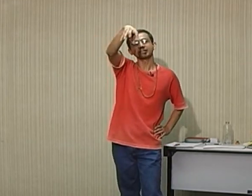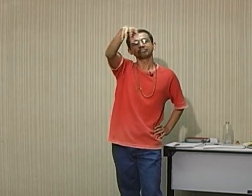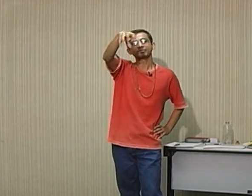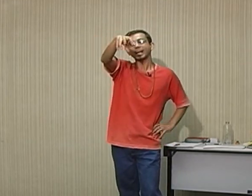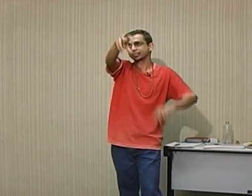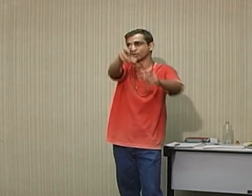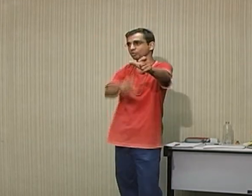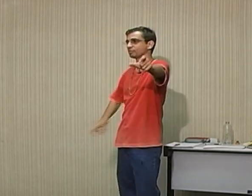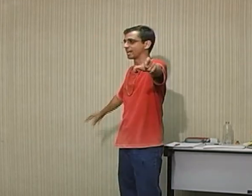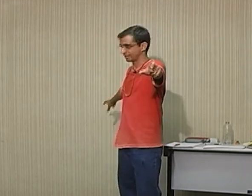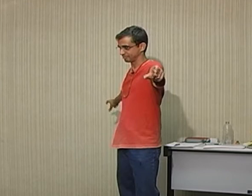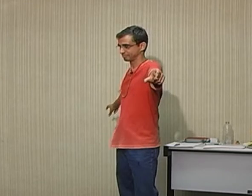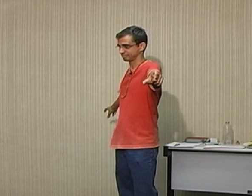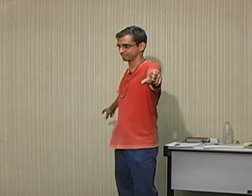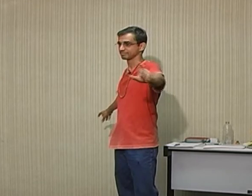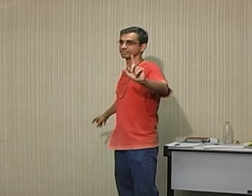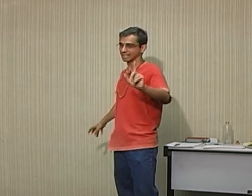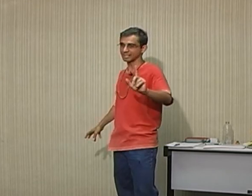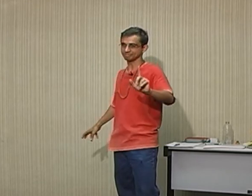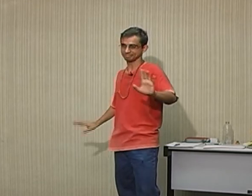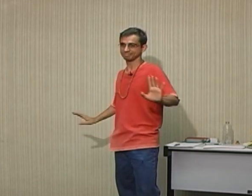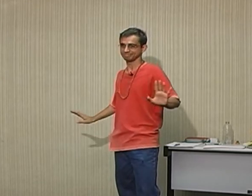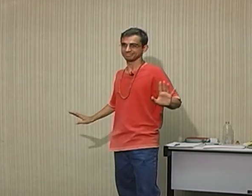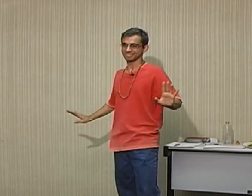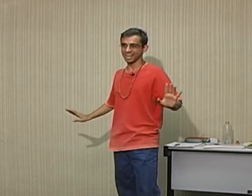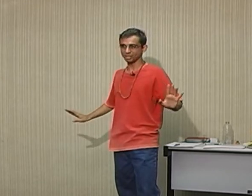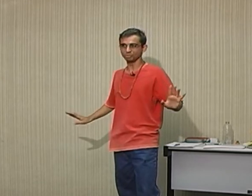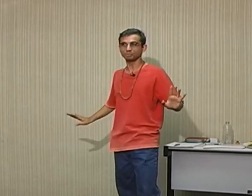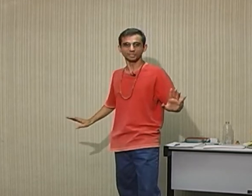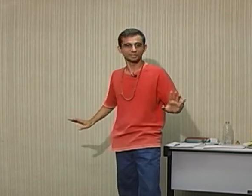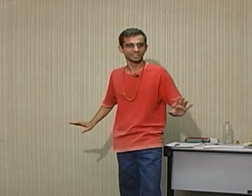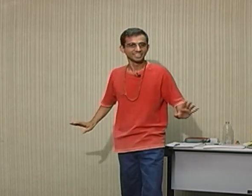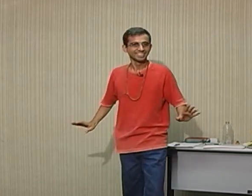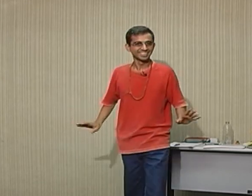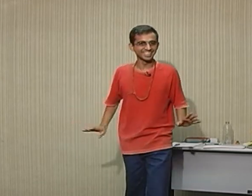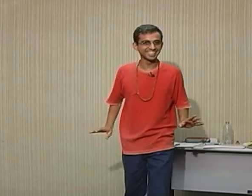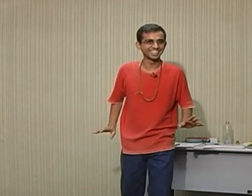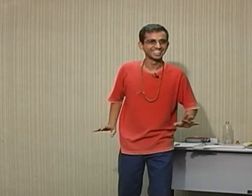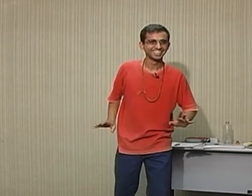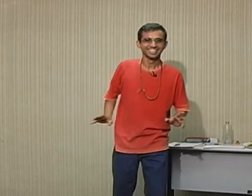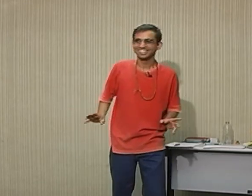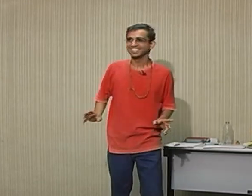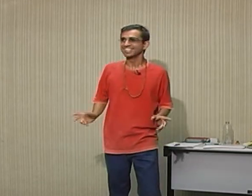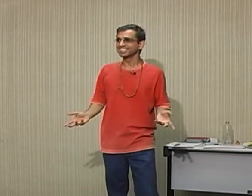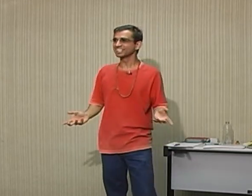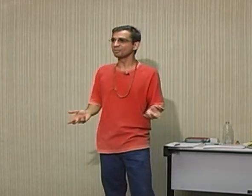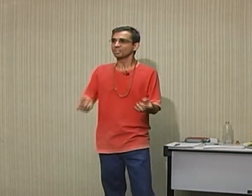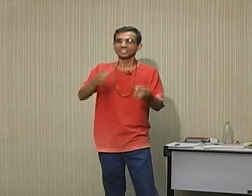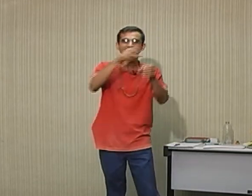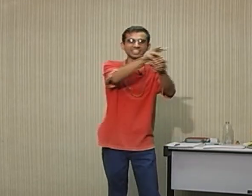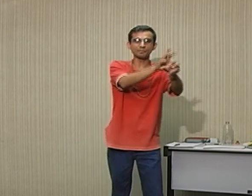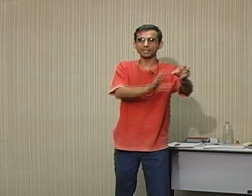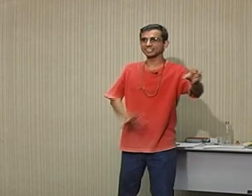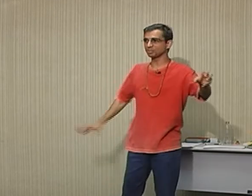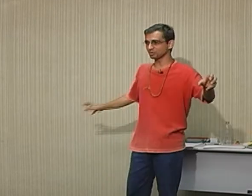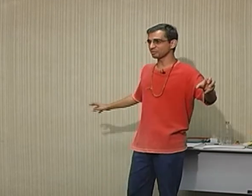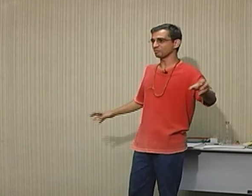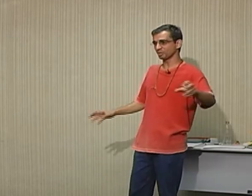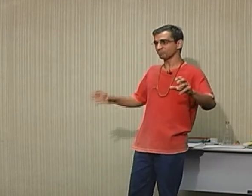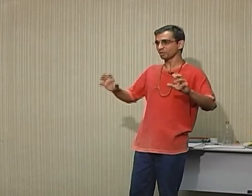até a rodoviária, tá? Aí eu não me perco, né? Então, da reta da penha até a rodoviária, moro há